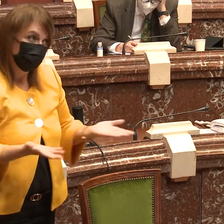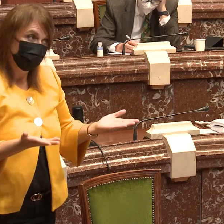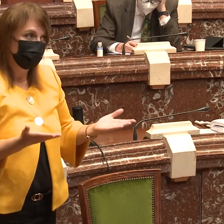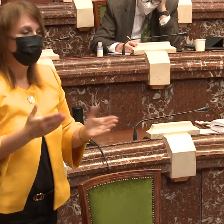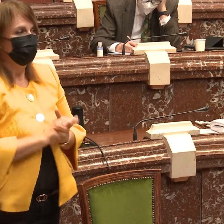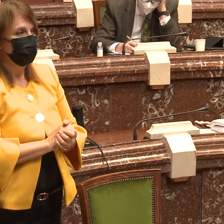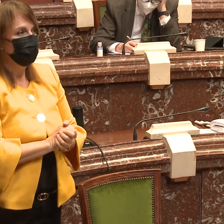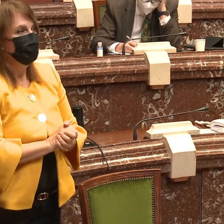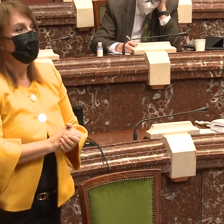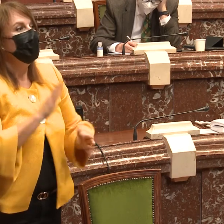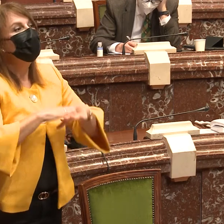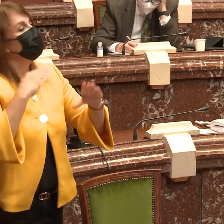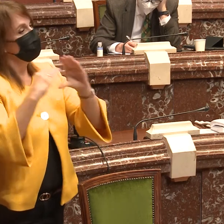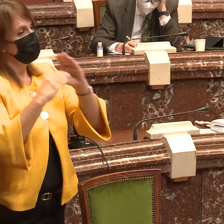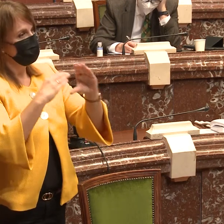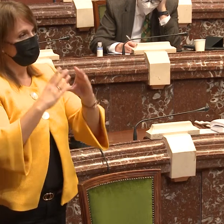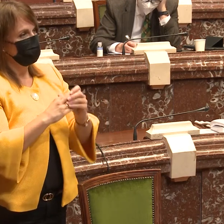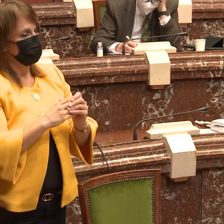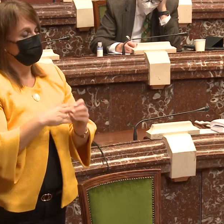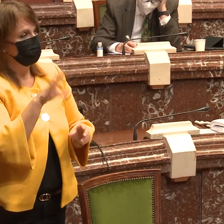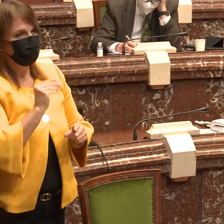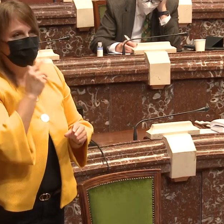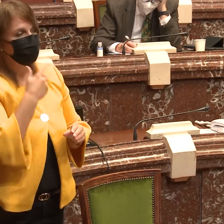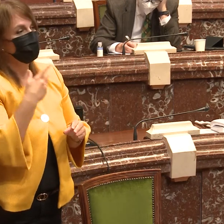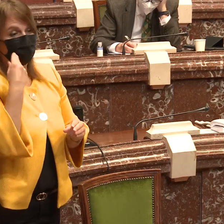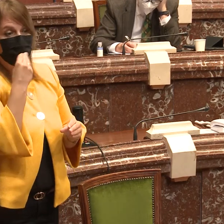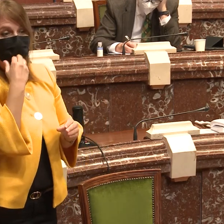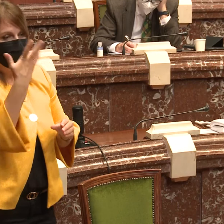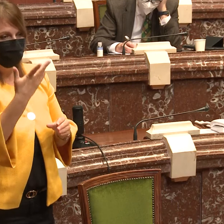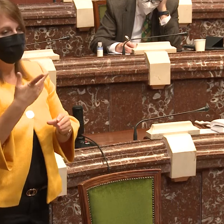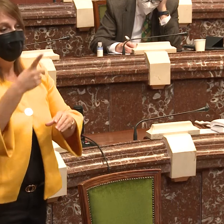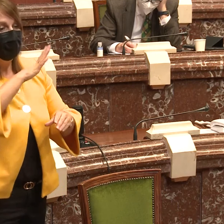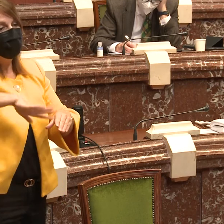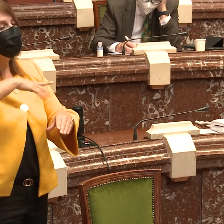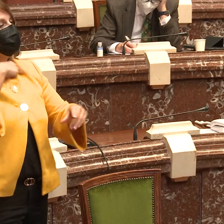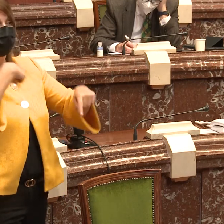de Accesibilidad Universal para la Comunicación.